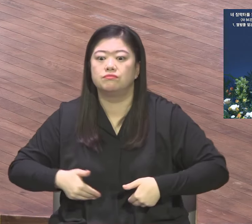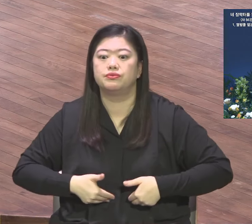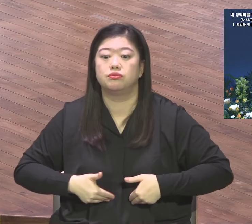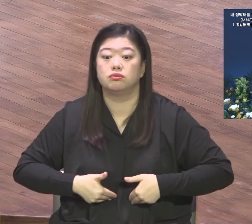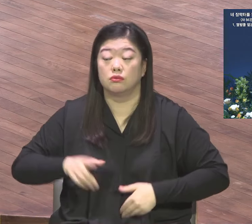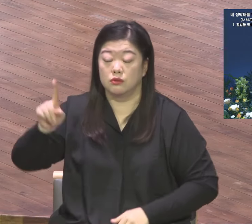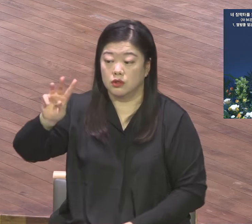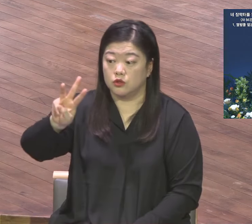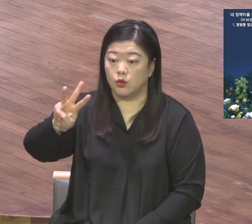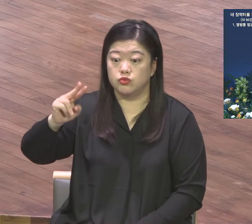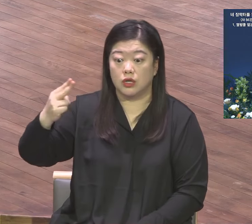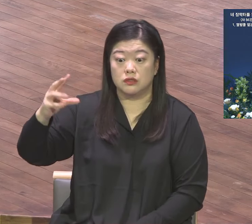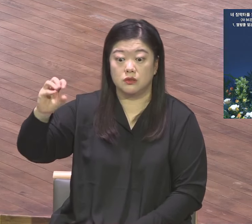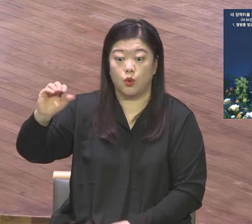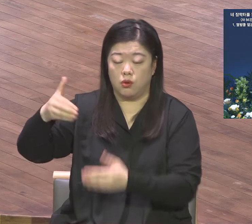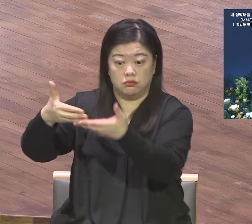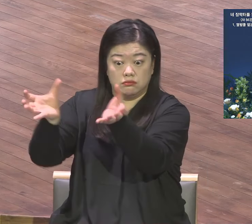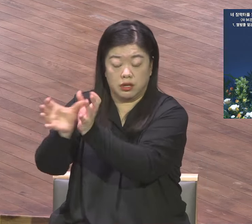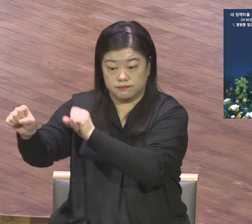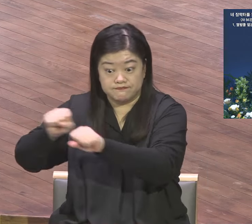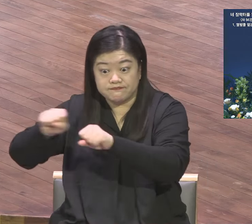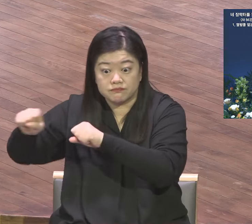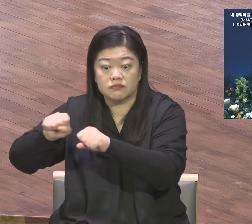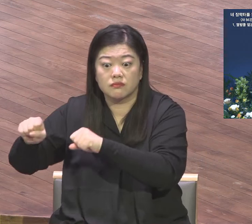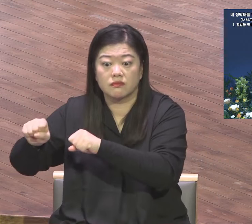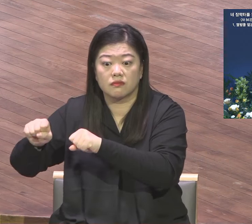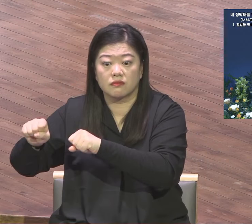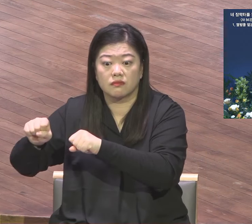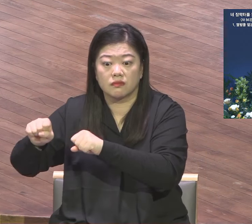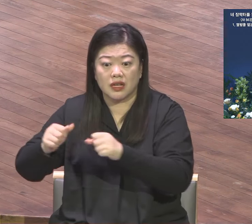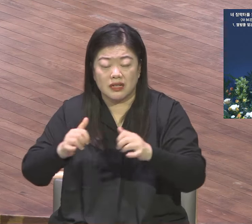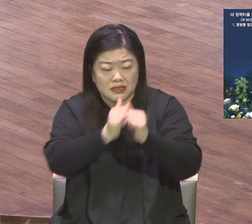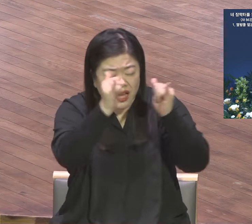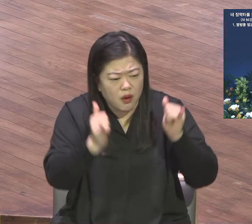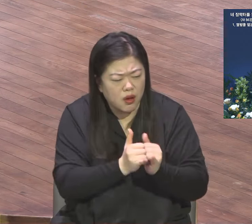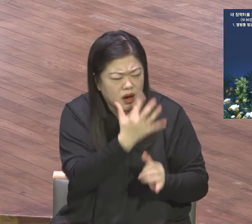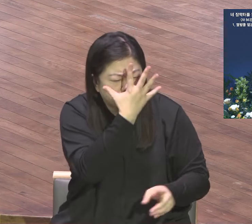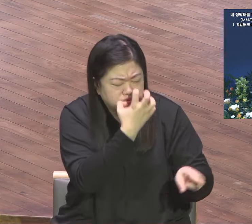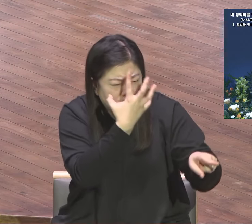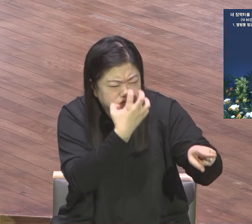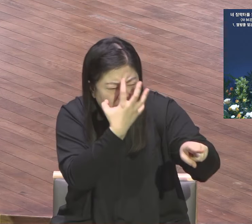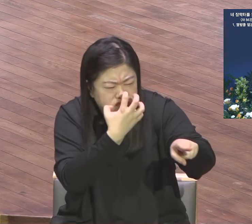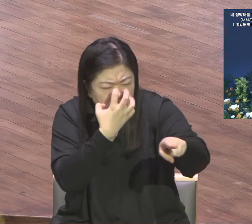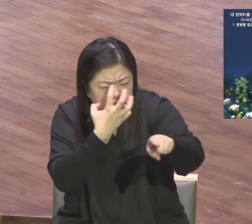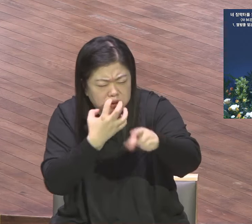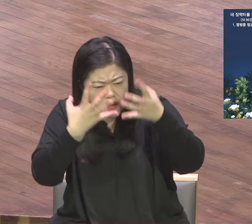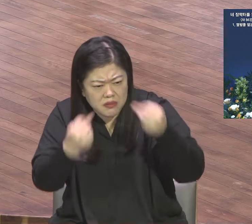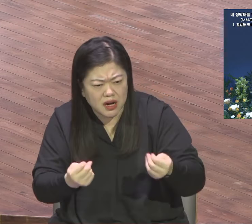지금 사람들이 필요가 뭔가를 알고 해결해보자고 위원들을 구성하는데